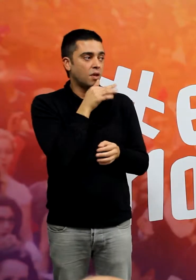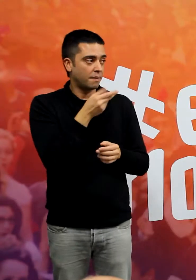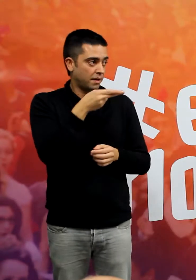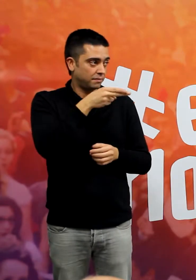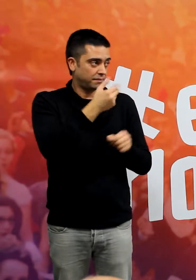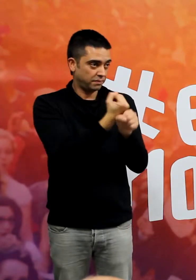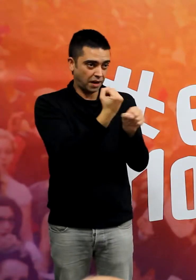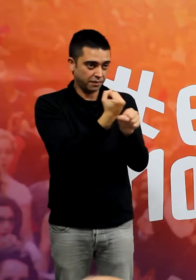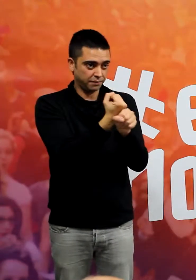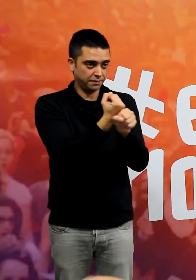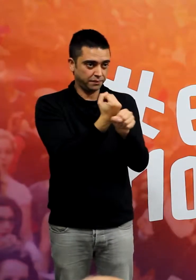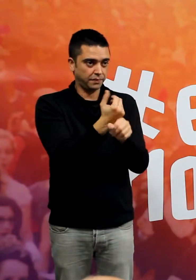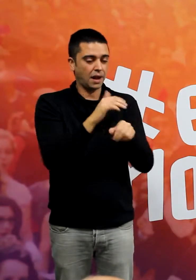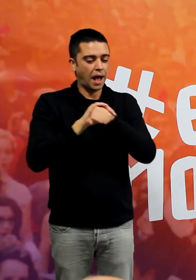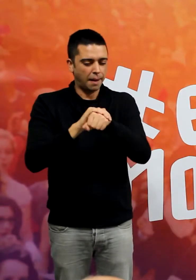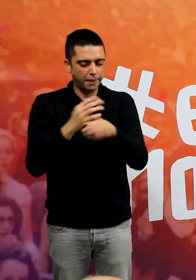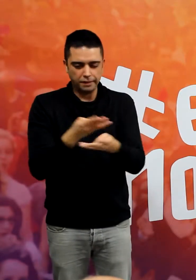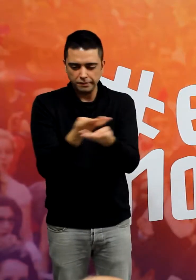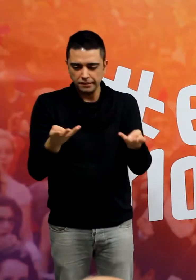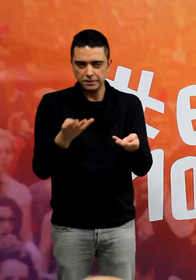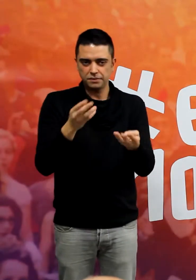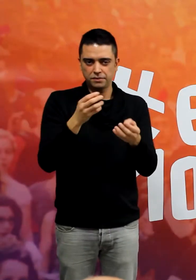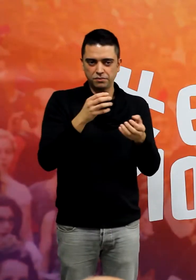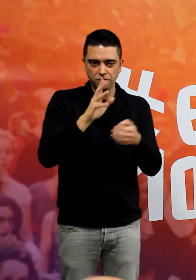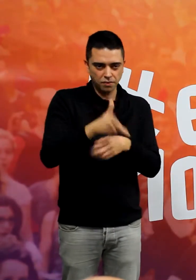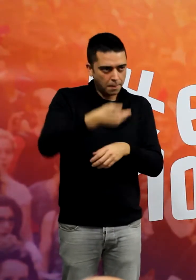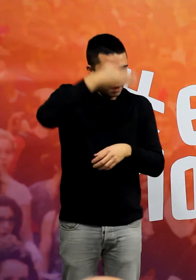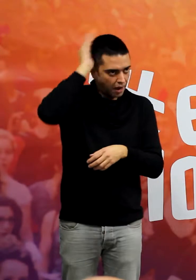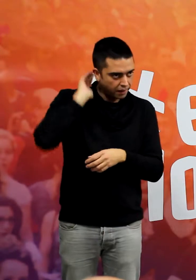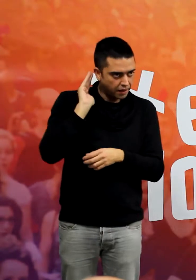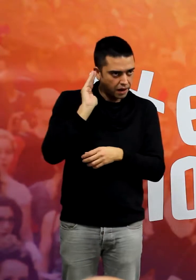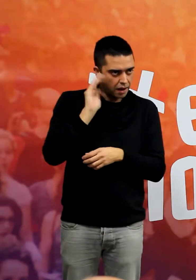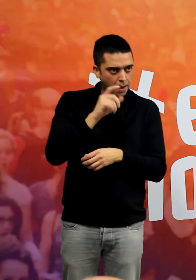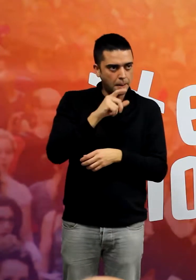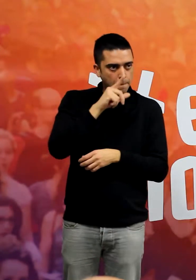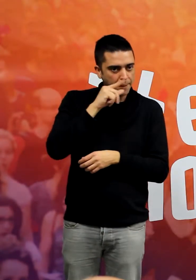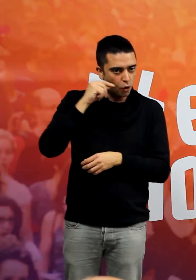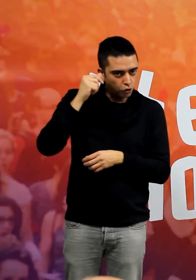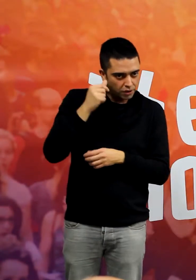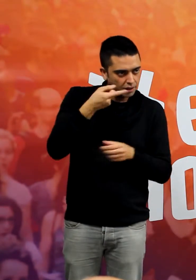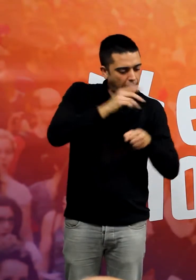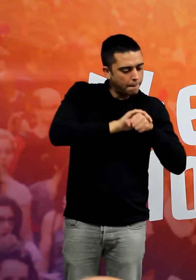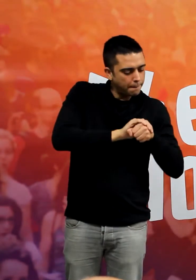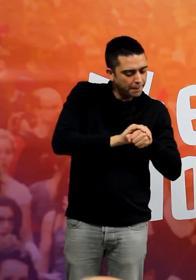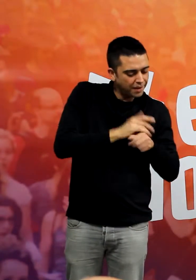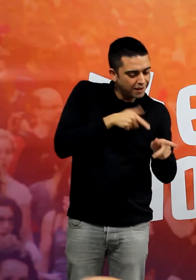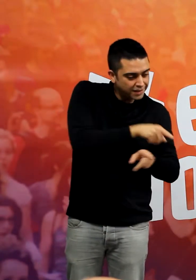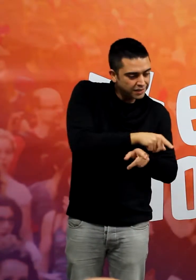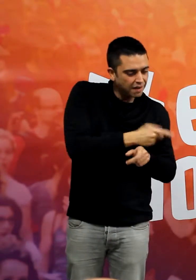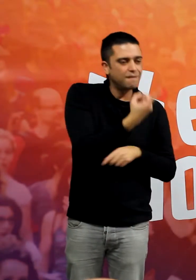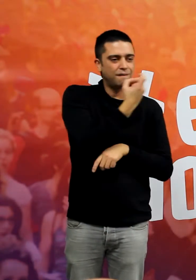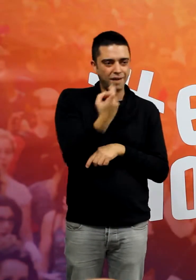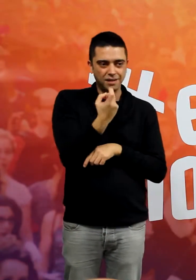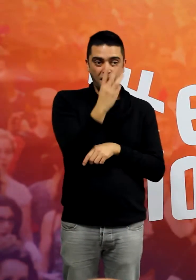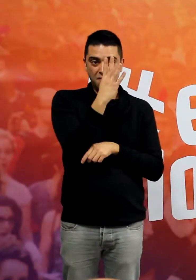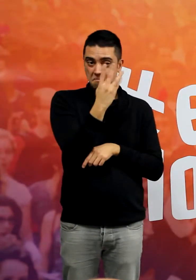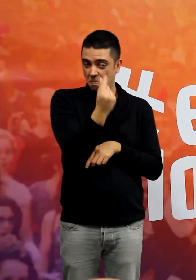institucions. Els amics de Bárcenas, de la Púnica, els amics del Bigotes, los amiguitos de l'Alma. Tots aquests els queden